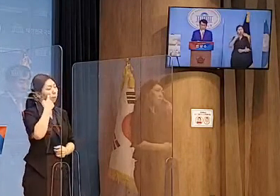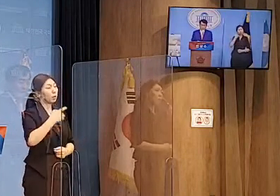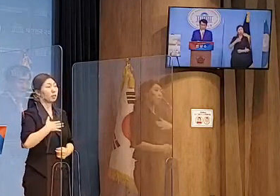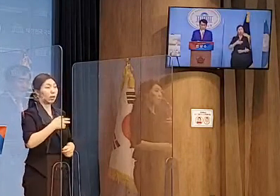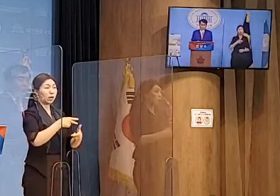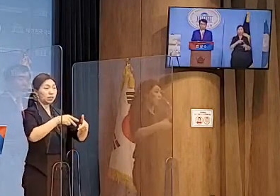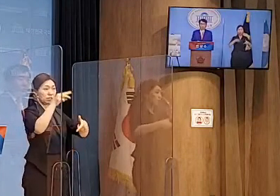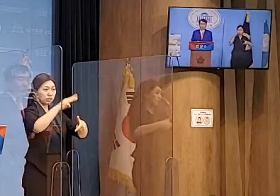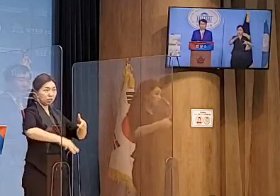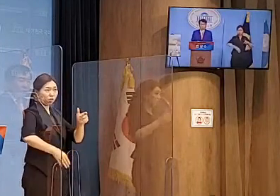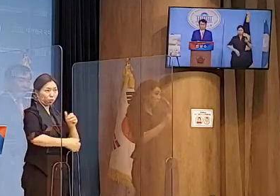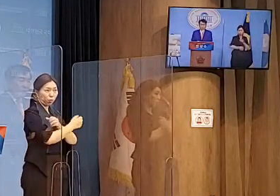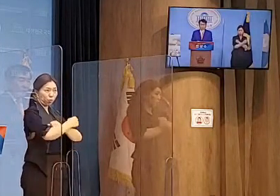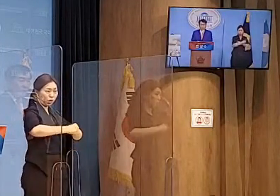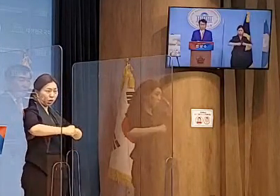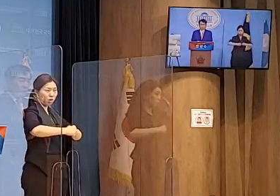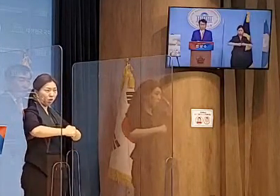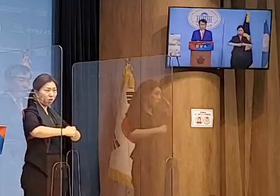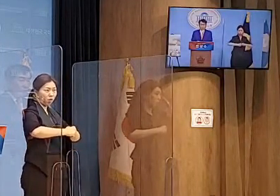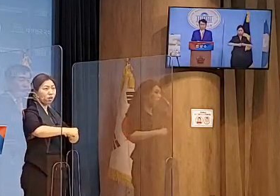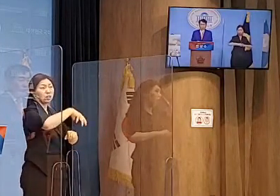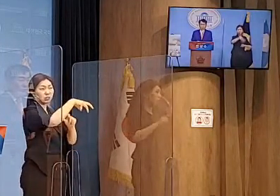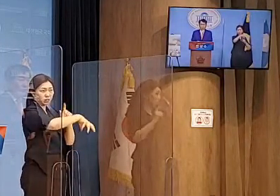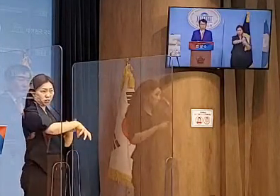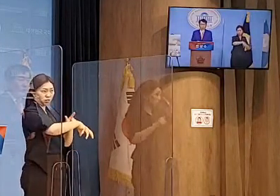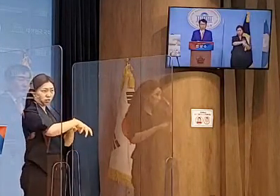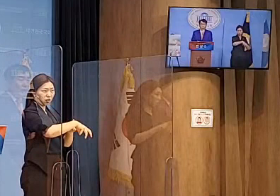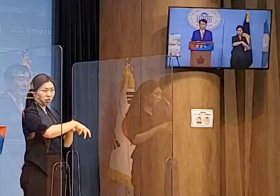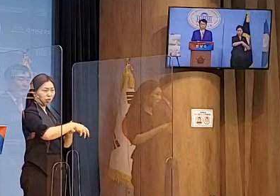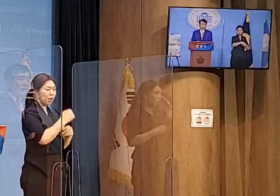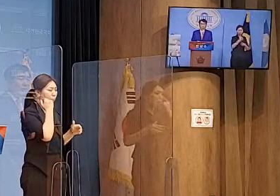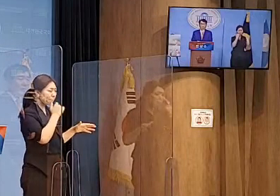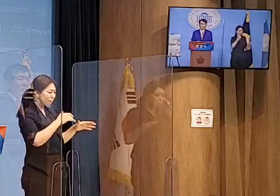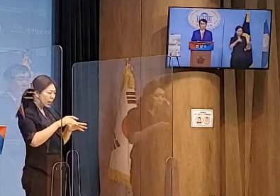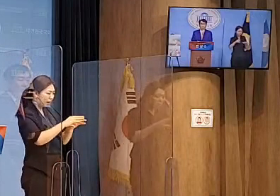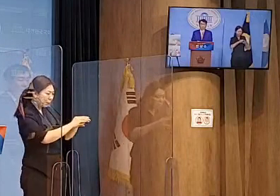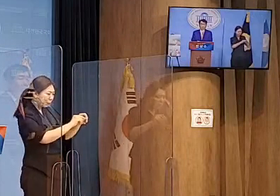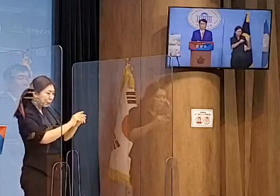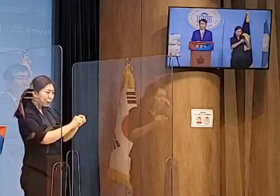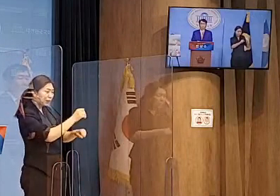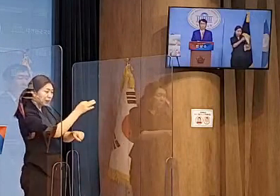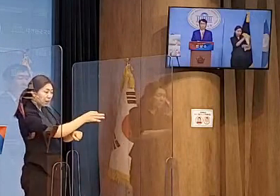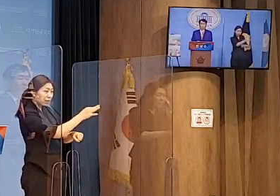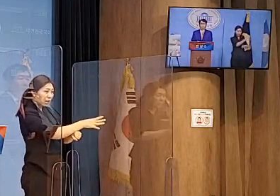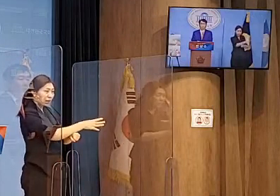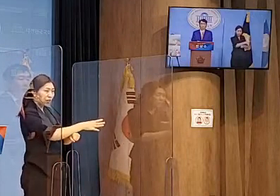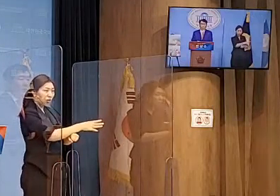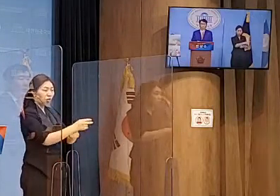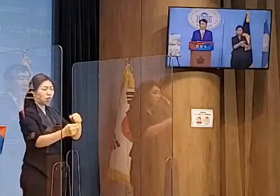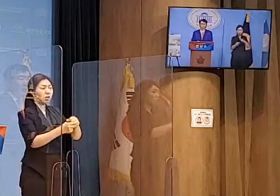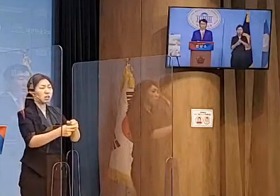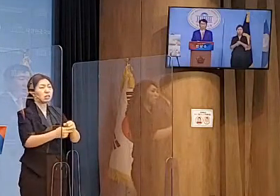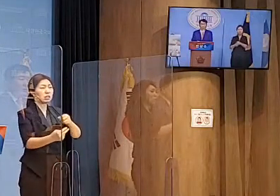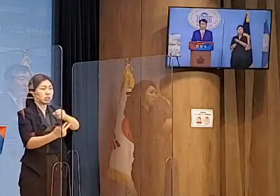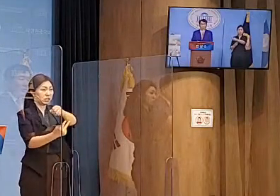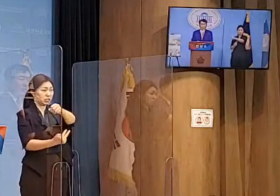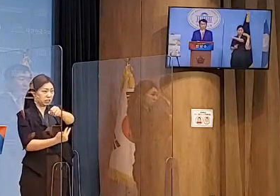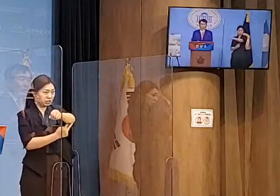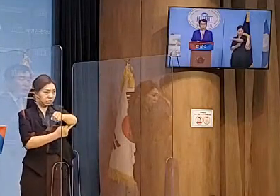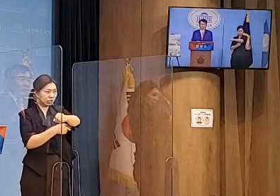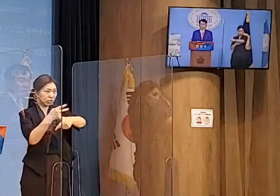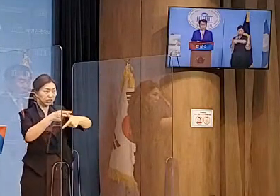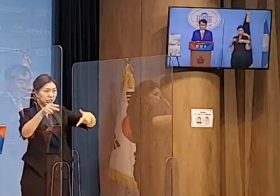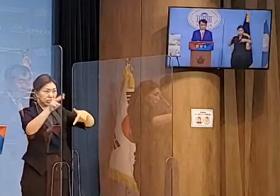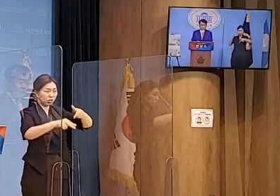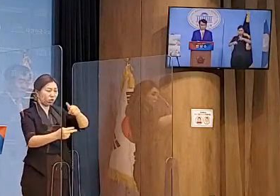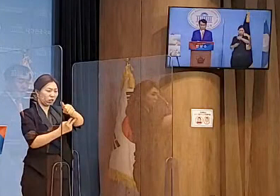백보를 매립하여 성도국제도시와 인천대교를 건설한 리더십과